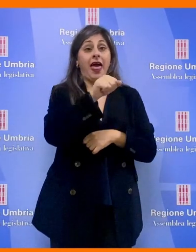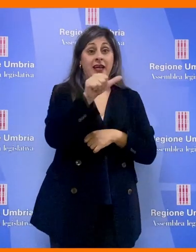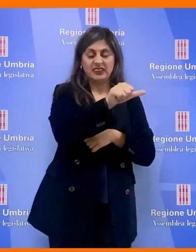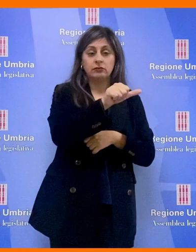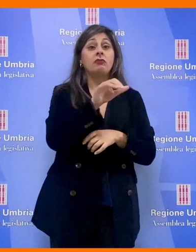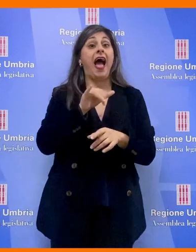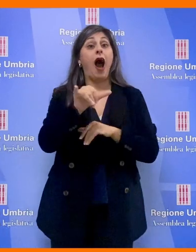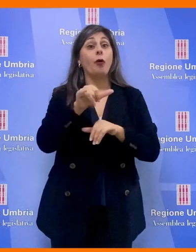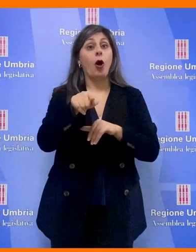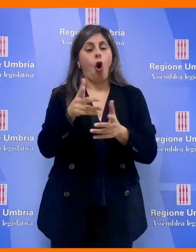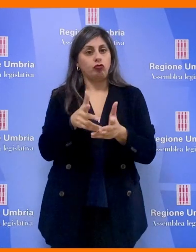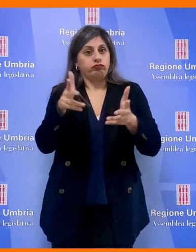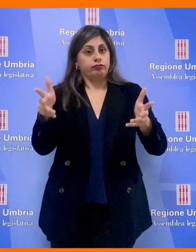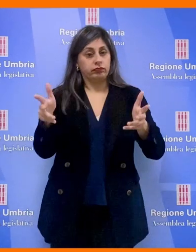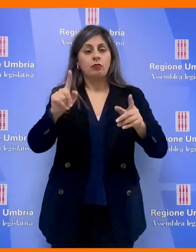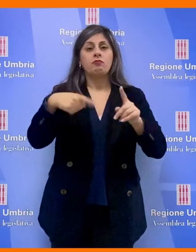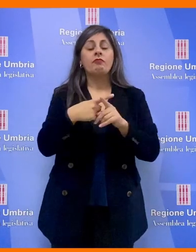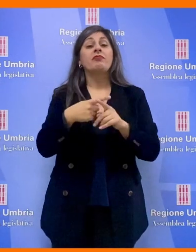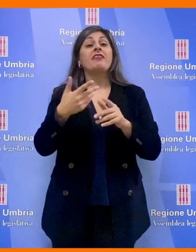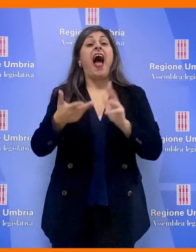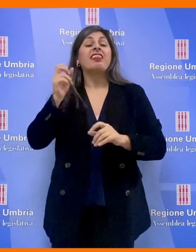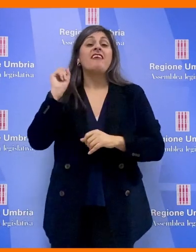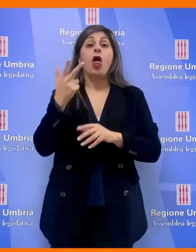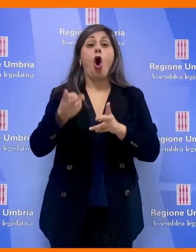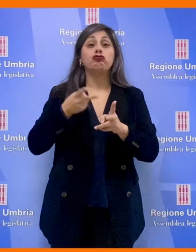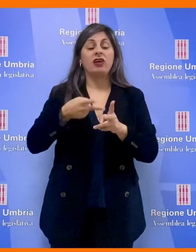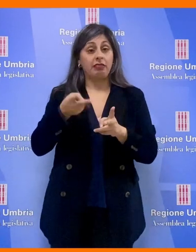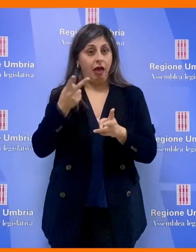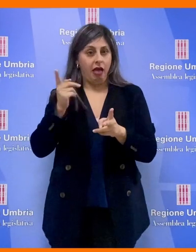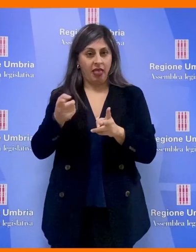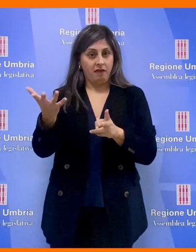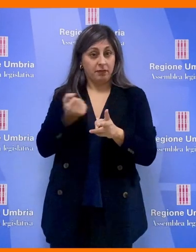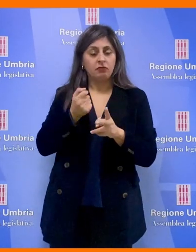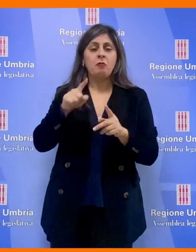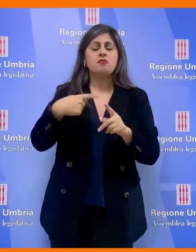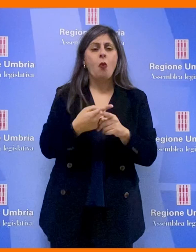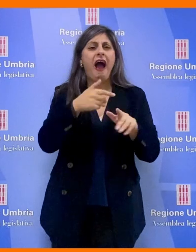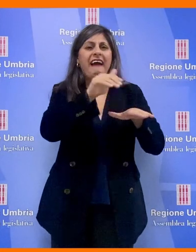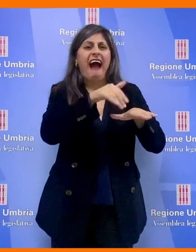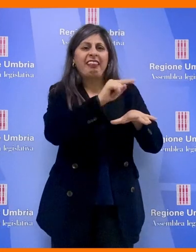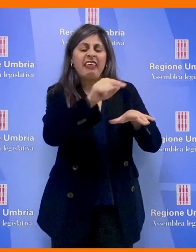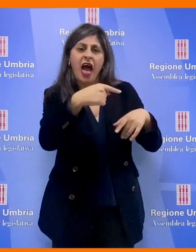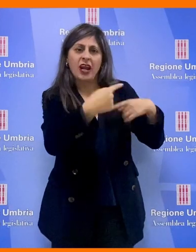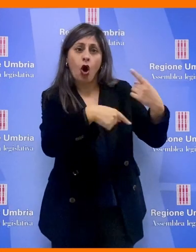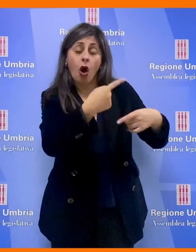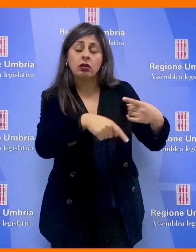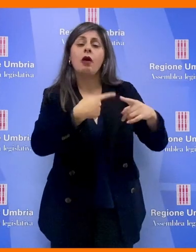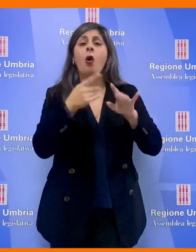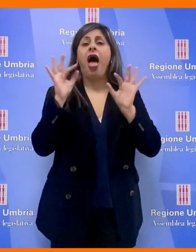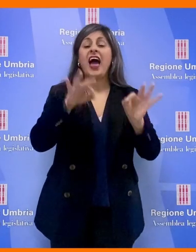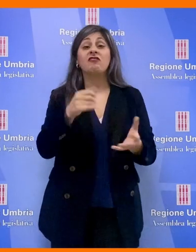ampliare l'aeroporto, ottenere l'alta velocità, proseguire con tutti i cantieri, ottenere il